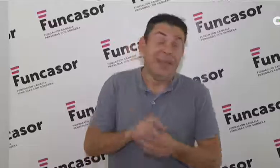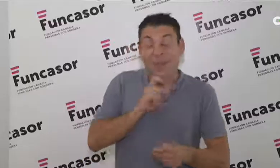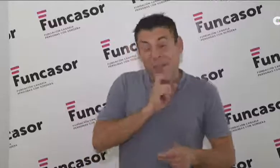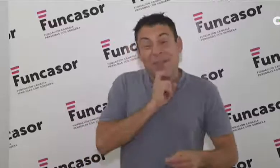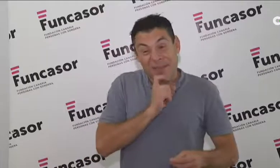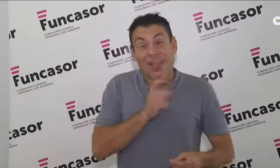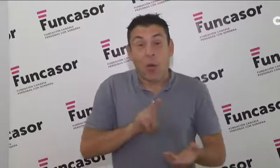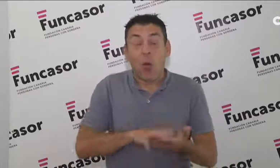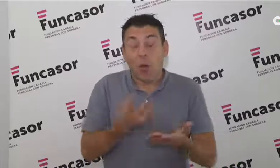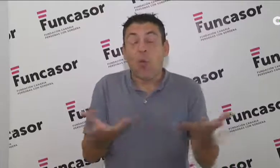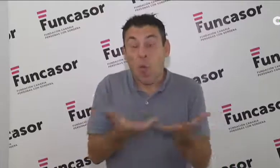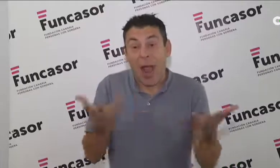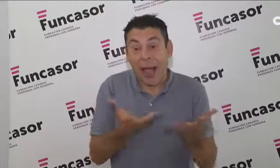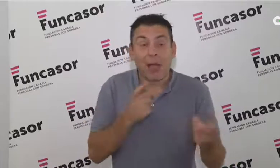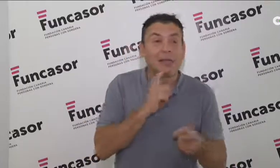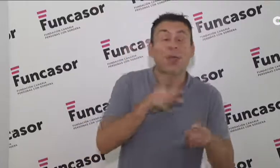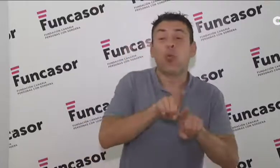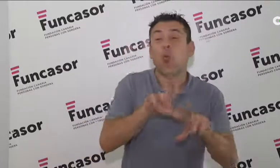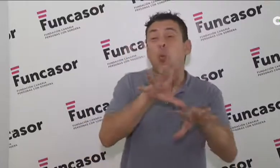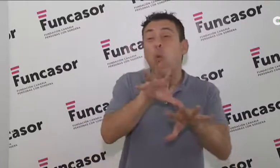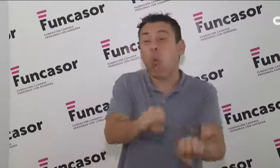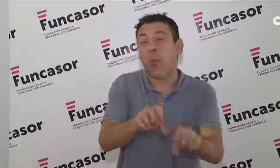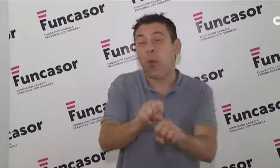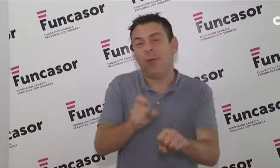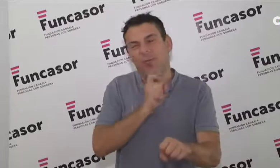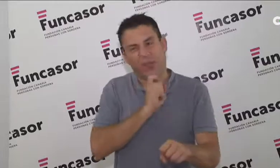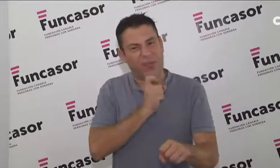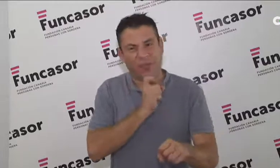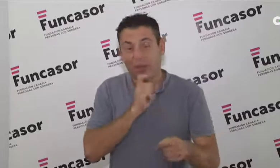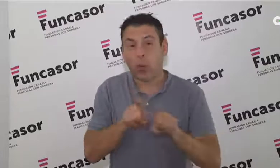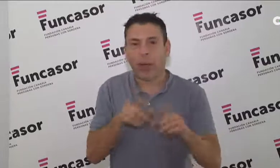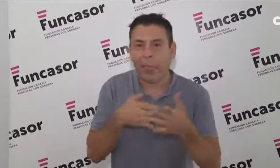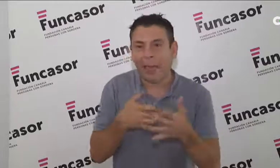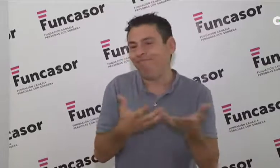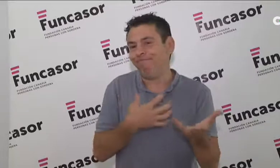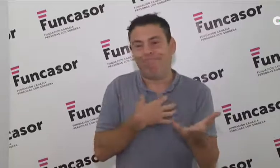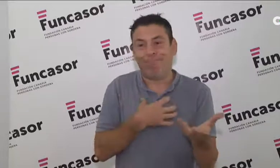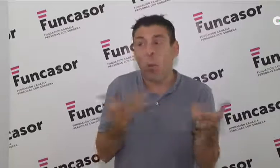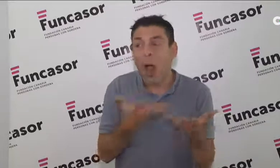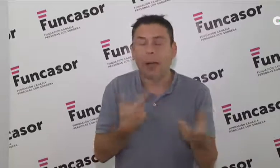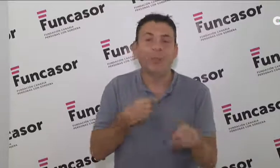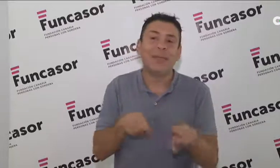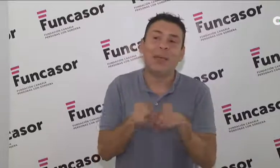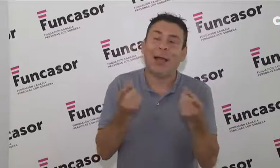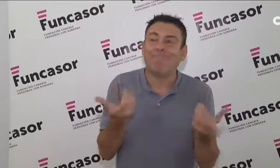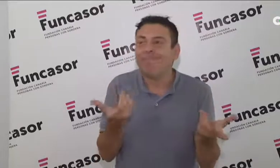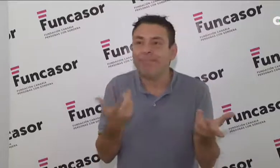la verdad que es difícil. Cuando hay una urgencia por el intérprete, porque claro, un intérprete de ya para ya, porque sé que están